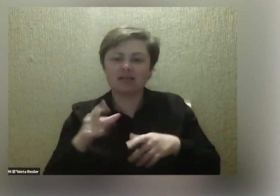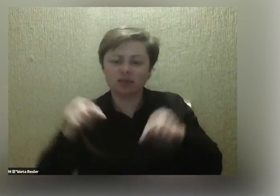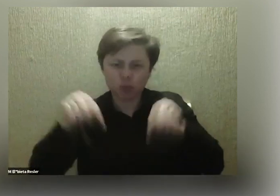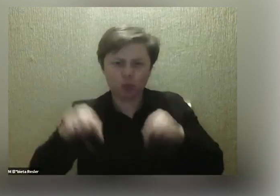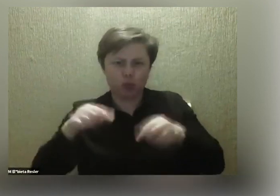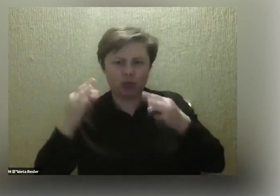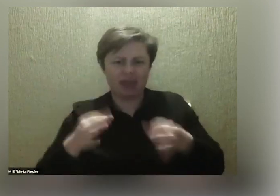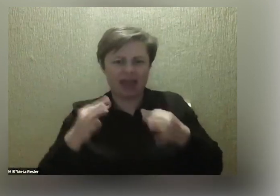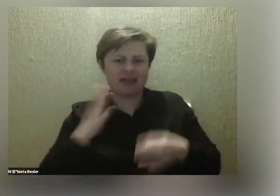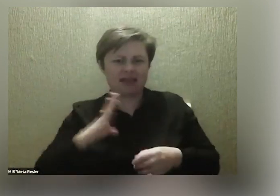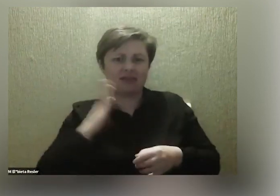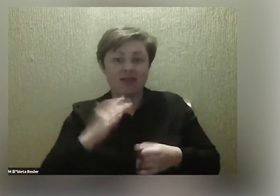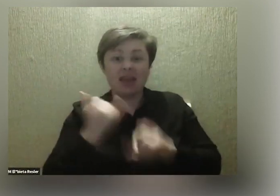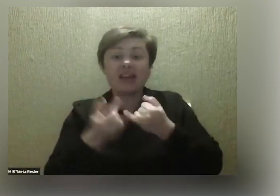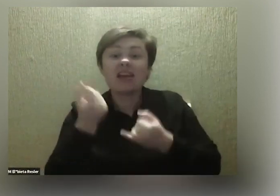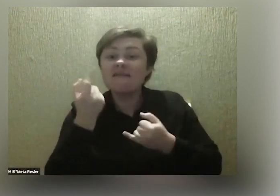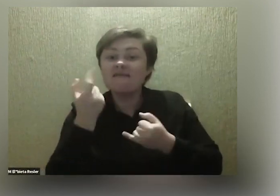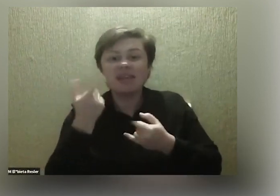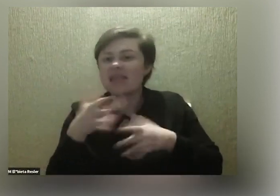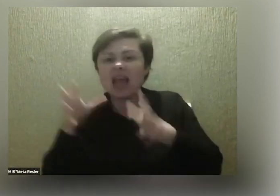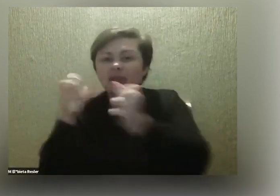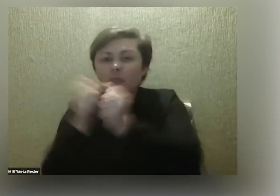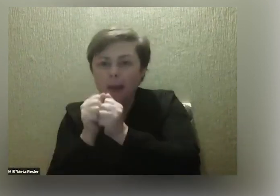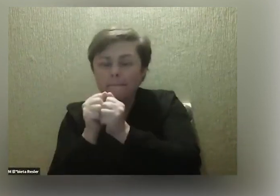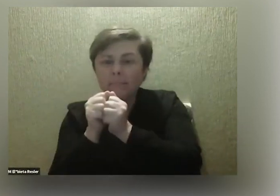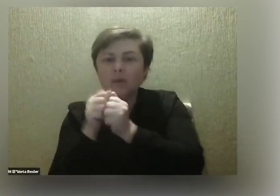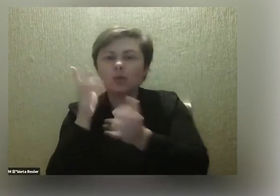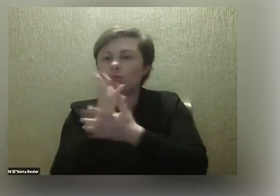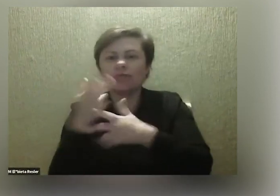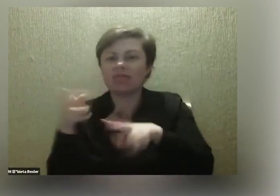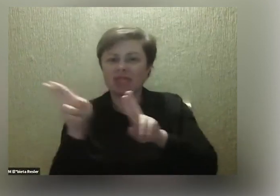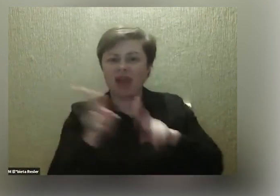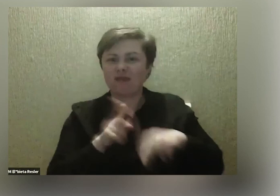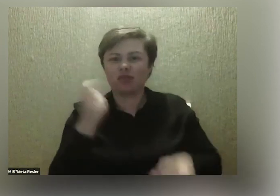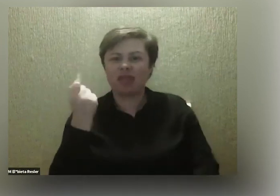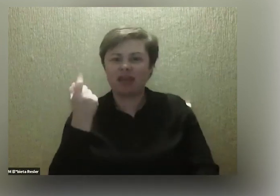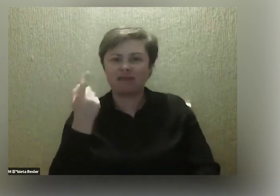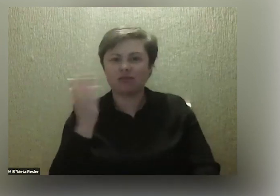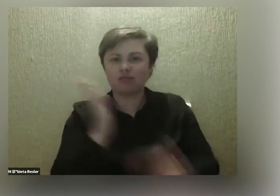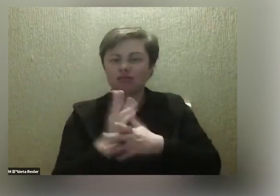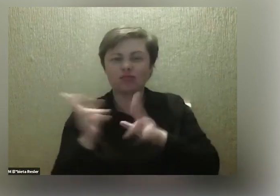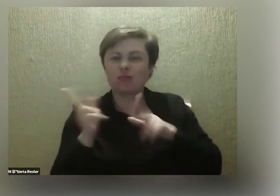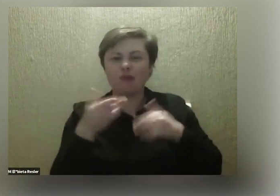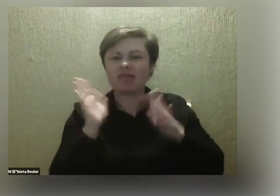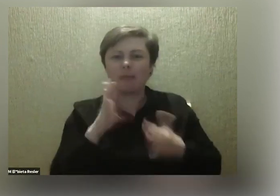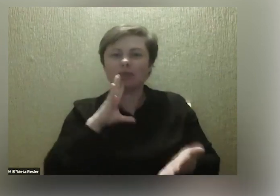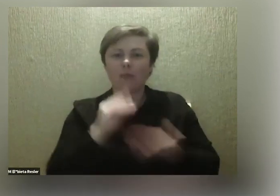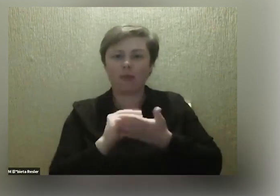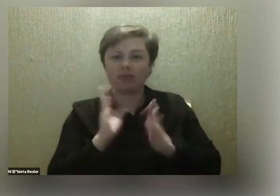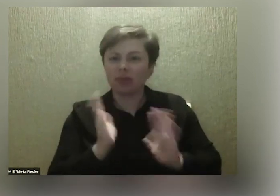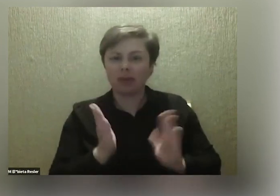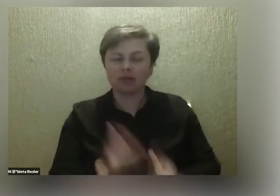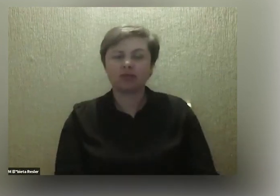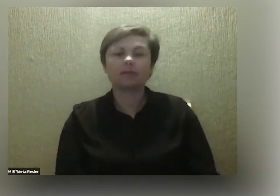teraz. No bo jeśli się tych chwil teraz nie złapie, to... One już nie wrócą. Nie przyjdą. Nie. Z powodem już nie. Niestety.